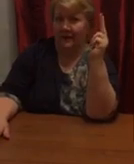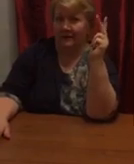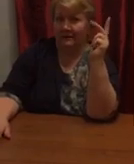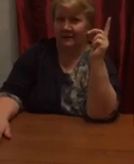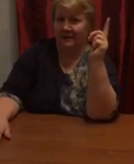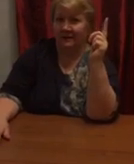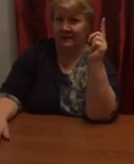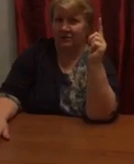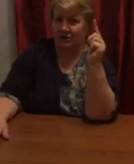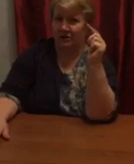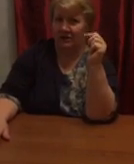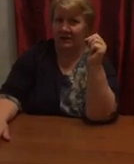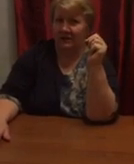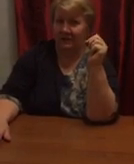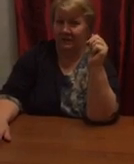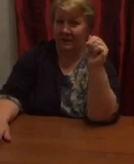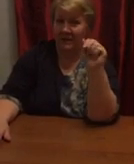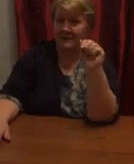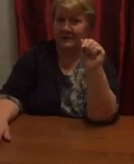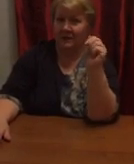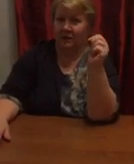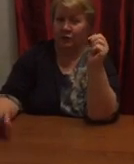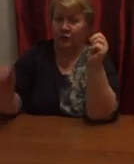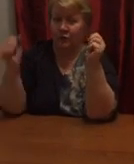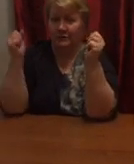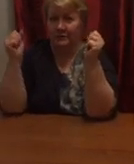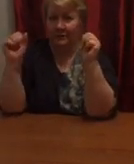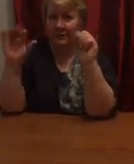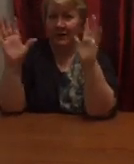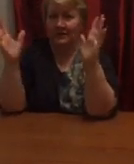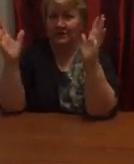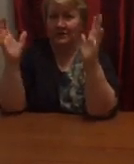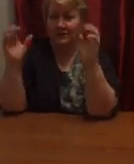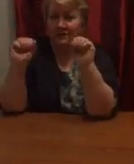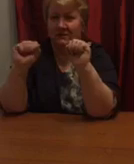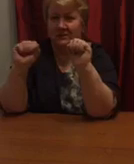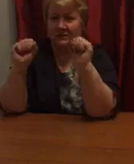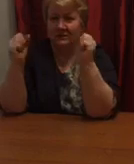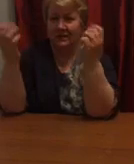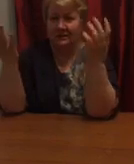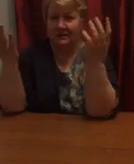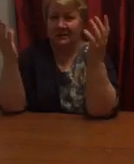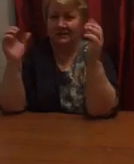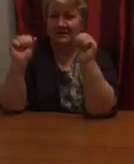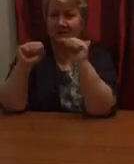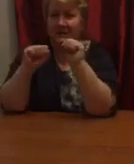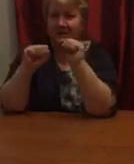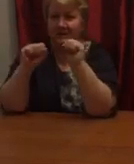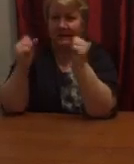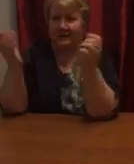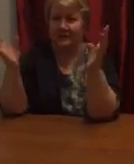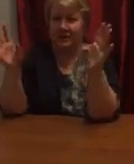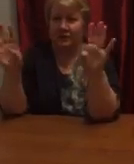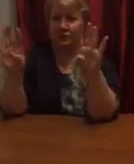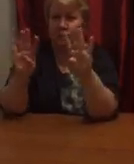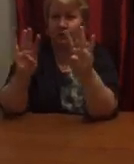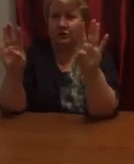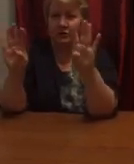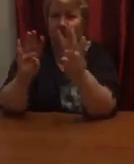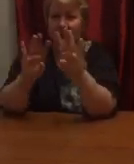3, 4, 5. Будем пальчики считать. Сильные, дружные,